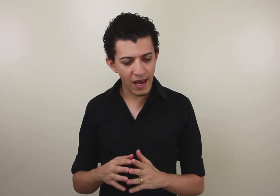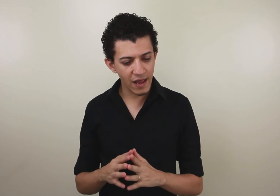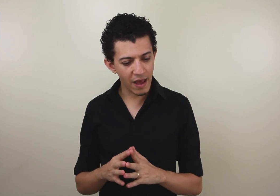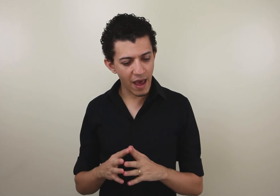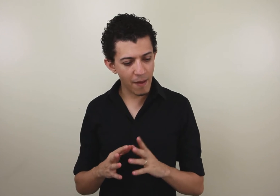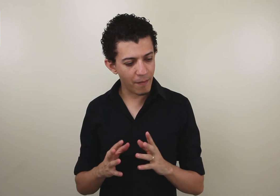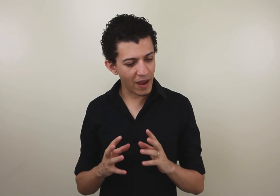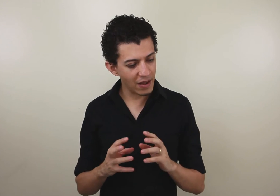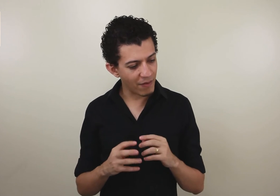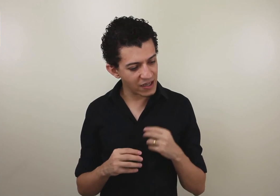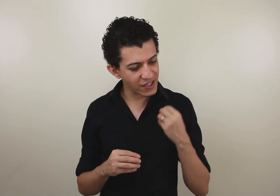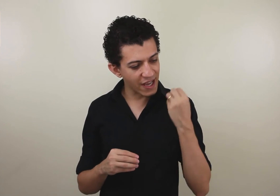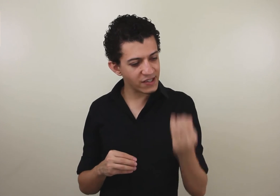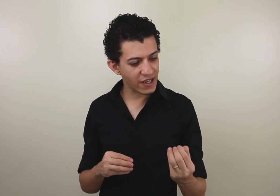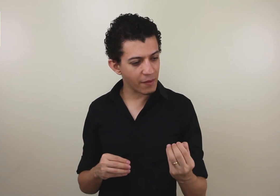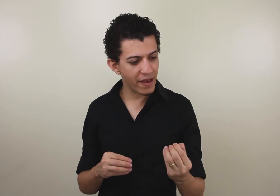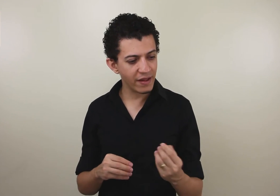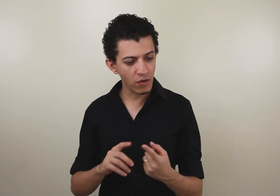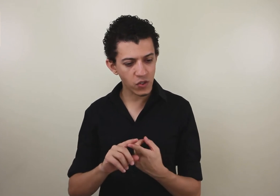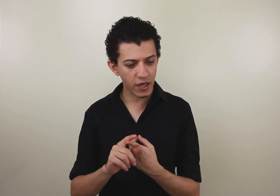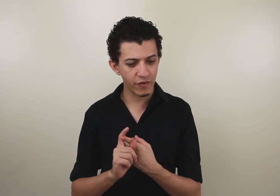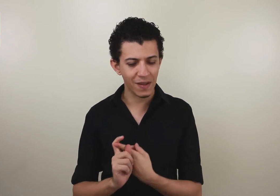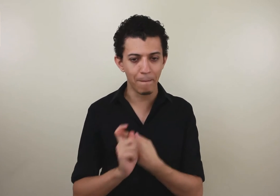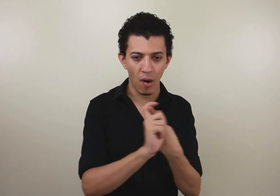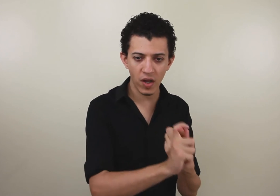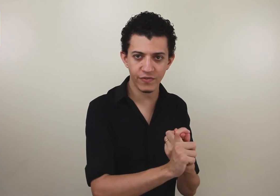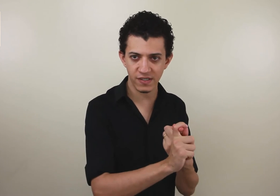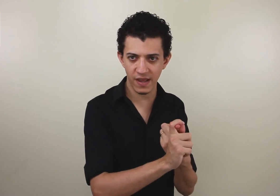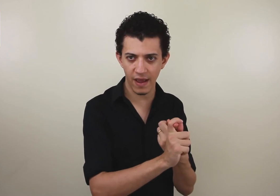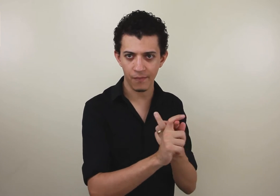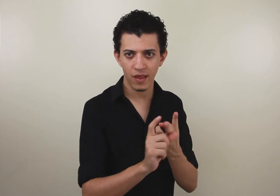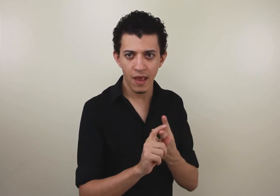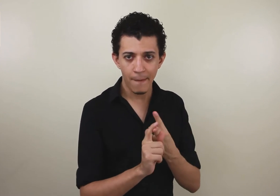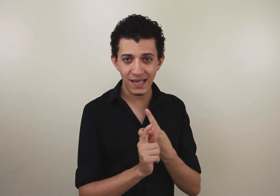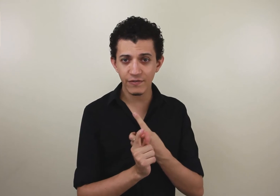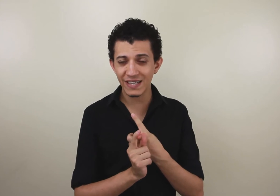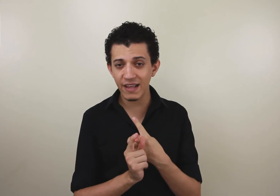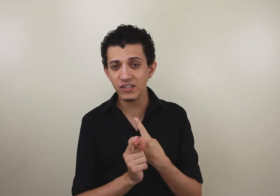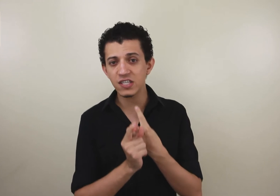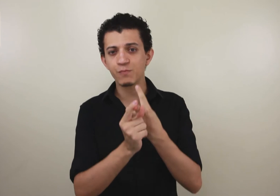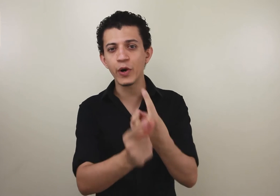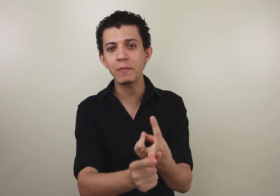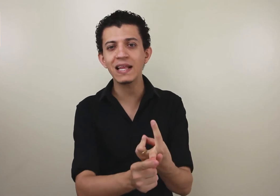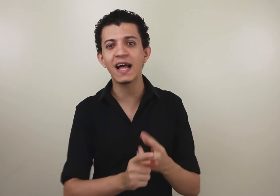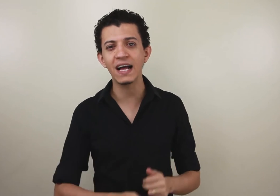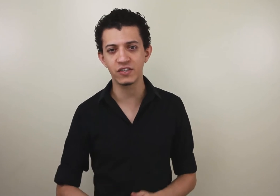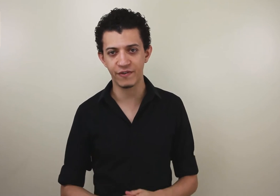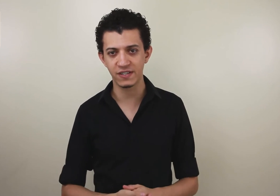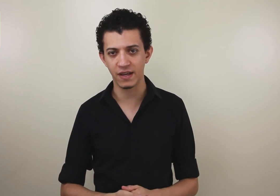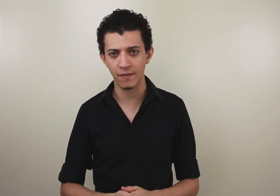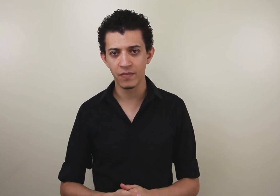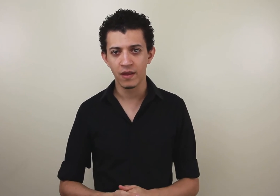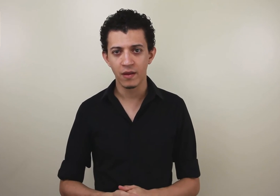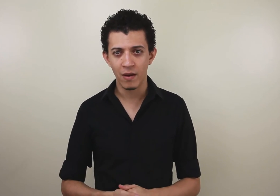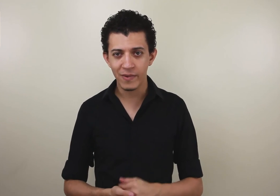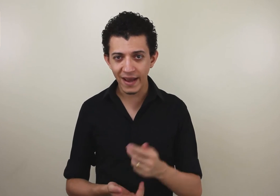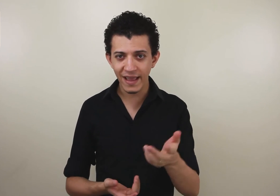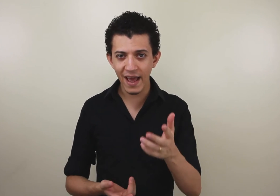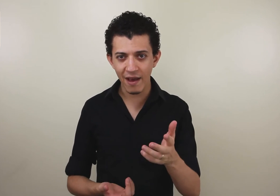ele às vezes quer dizer também, não só que você pode fazer, mas que você tem disponibilidade de fazer. Porque a ideia é,